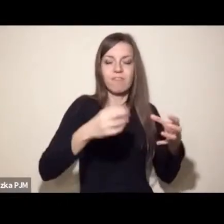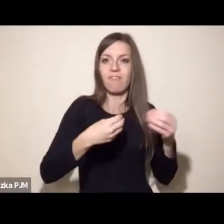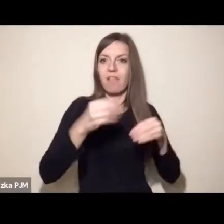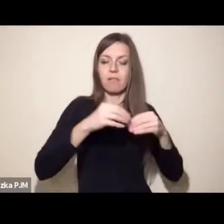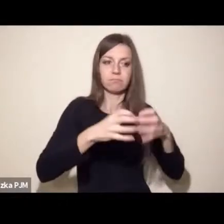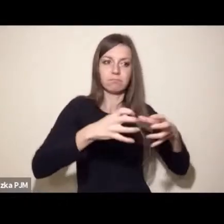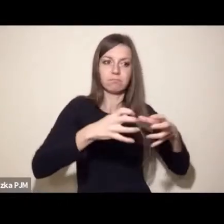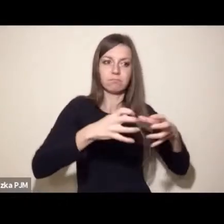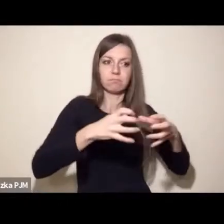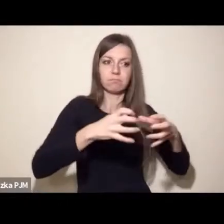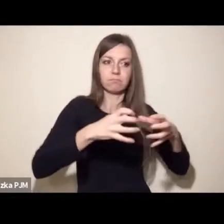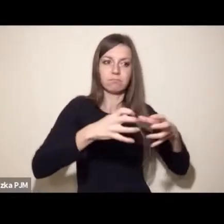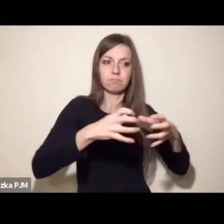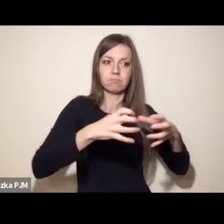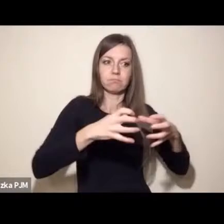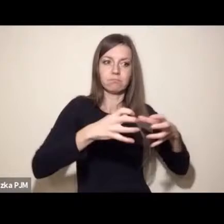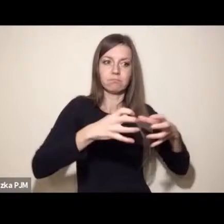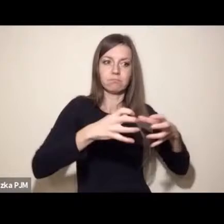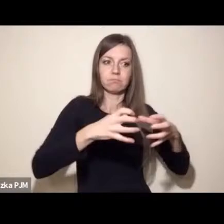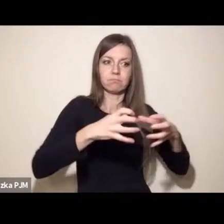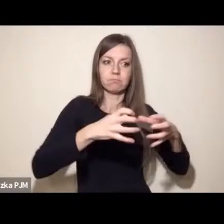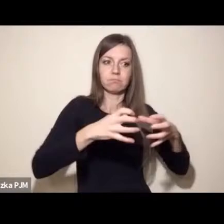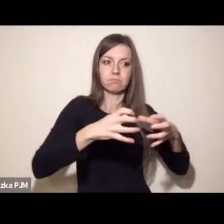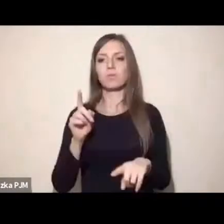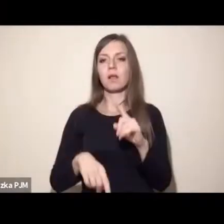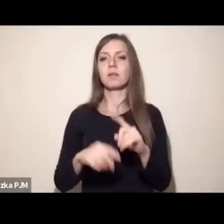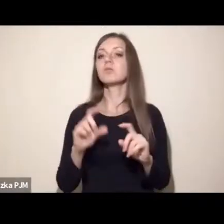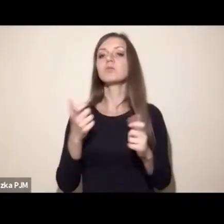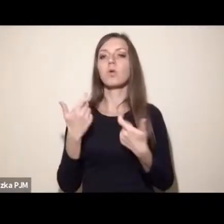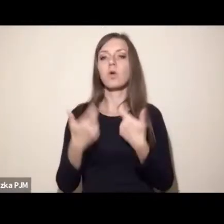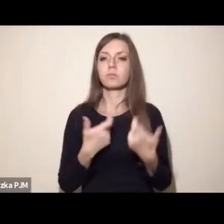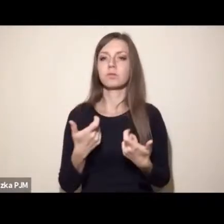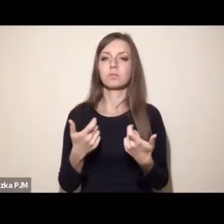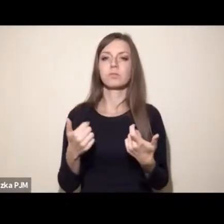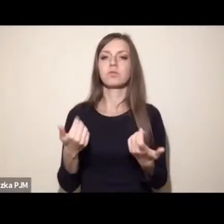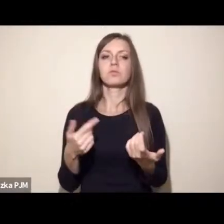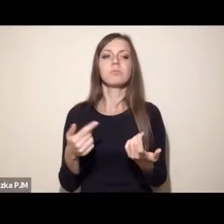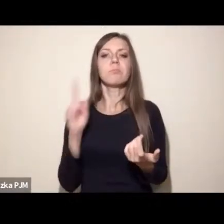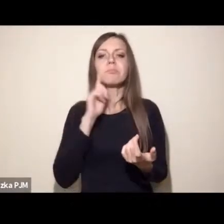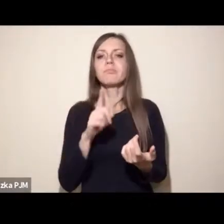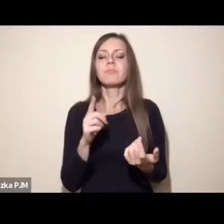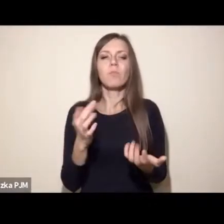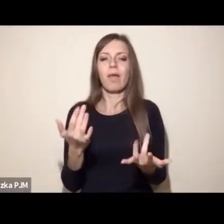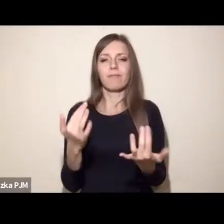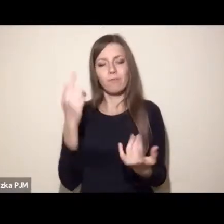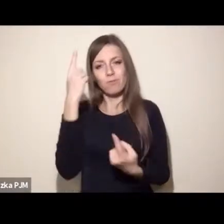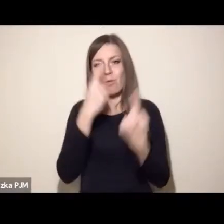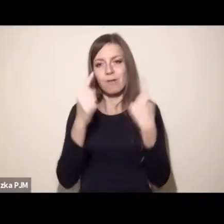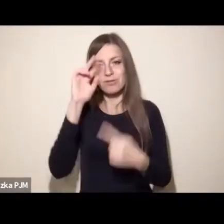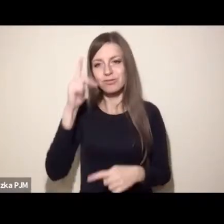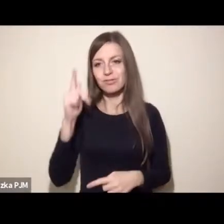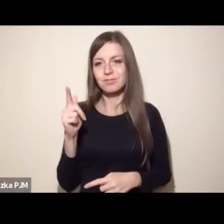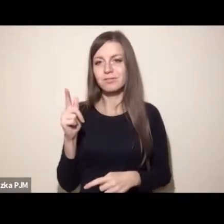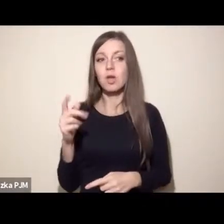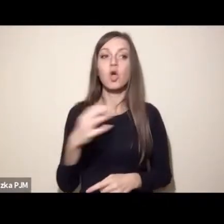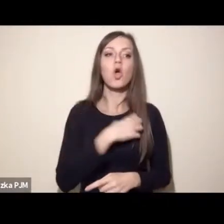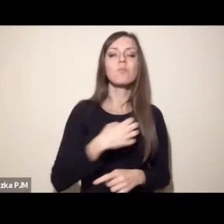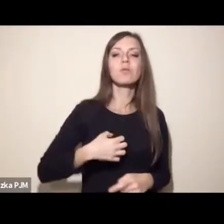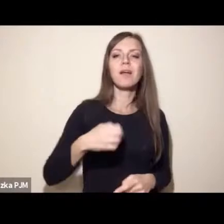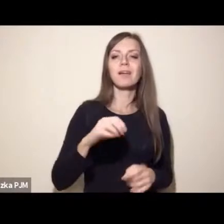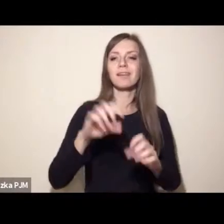reakcją powinno być dążenie do zmniejszenia liczby tzw. zwierząt gospodarki globalnie.